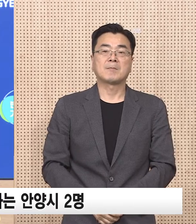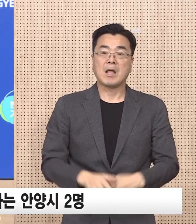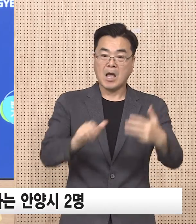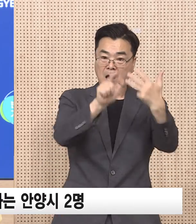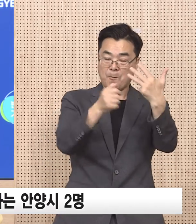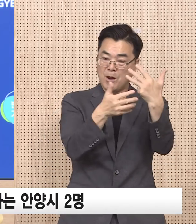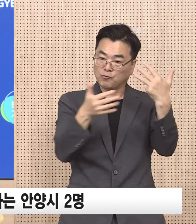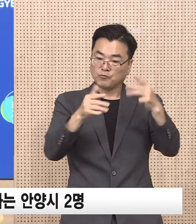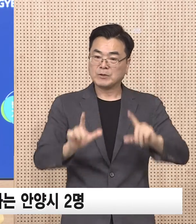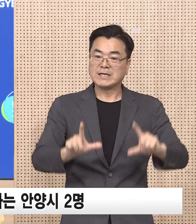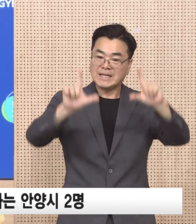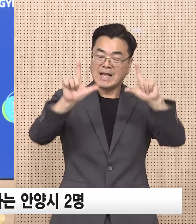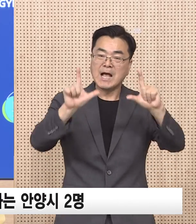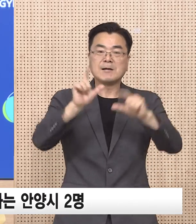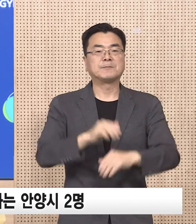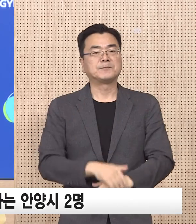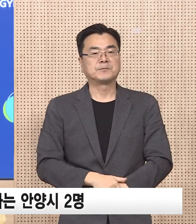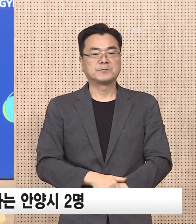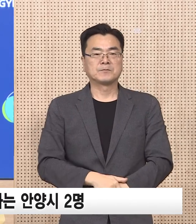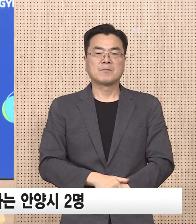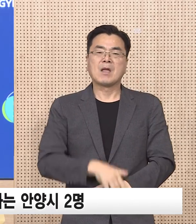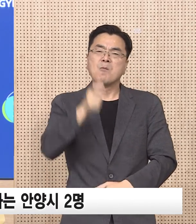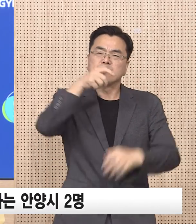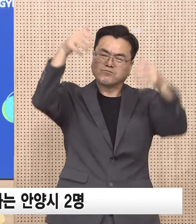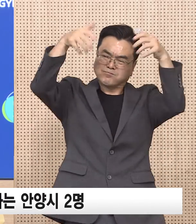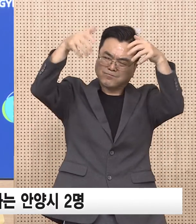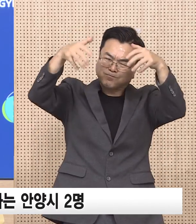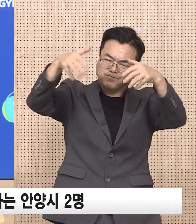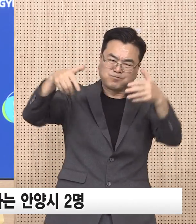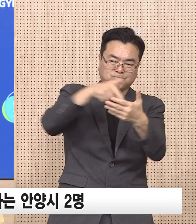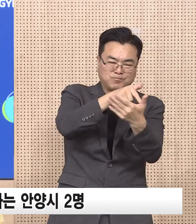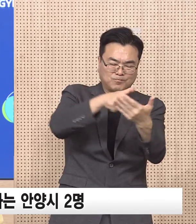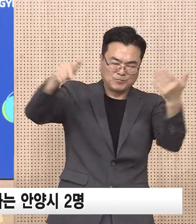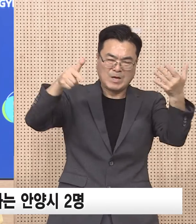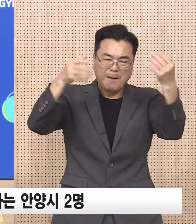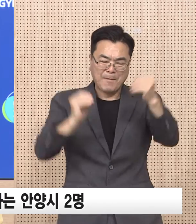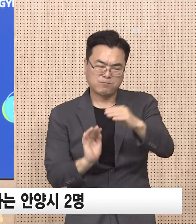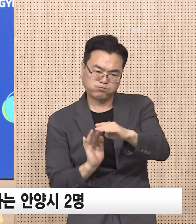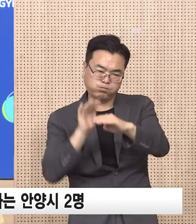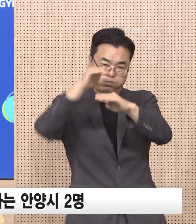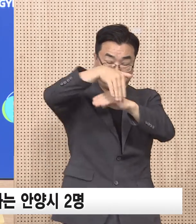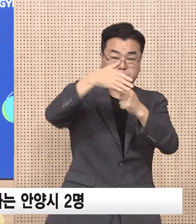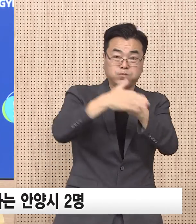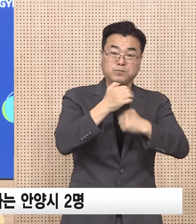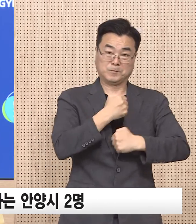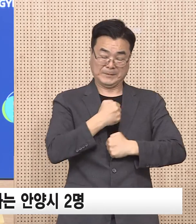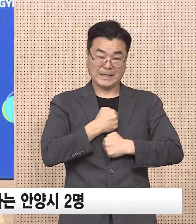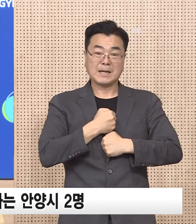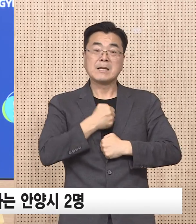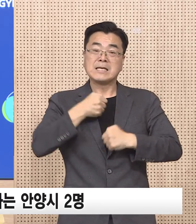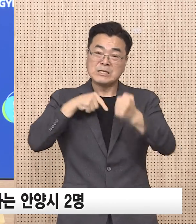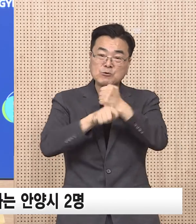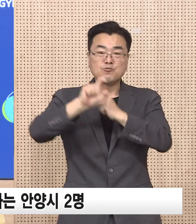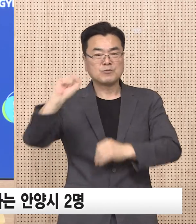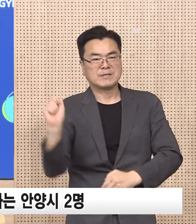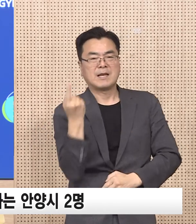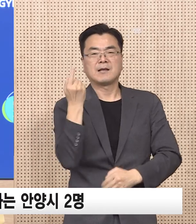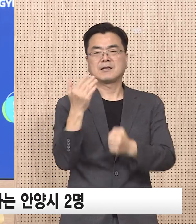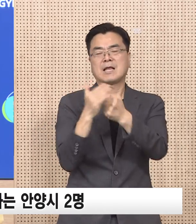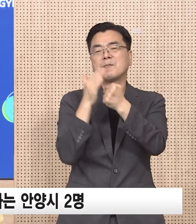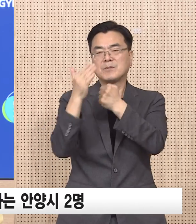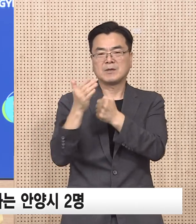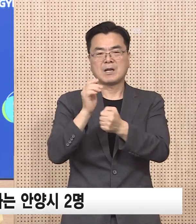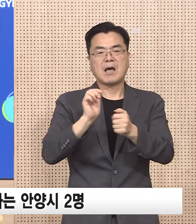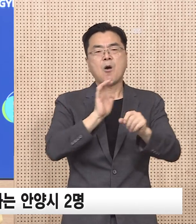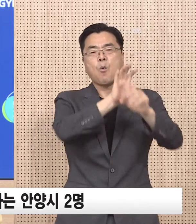8월 9일 행정안전부 집중호우 심각단계 발령에 따라 이재민의 코로나19 등 감염병 발생 모니터링을 위해 1일 감시